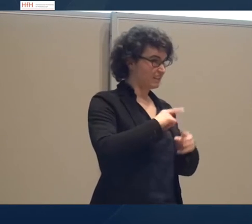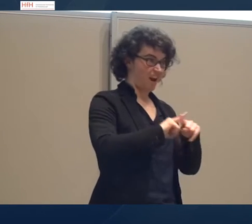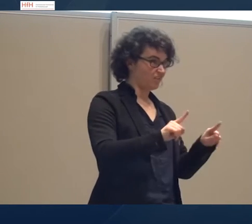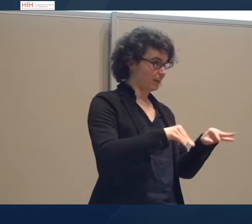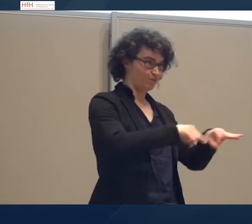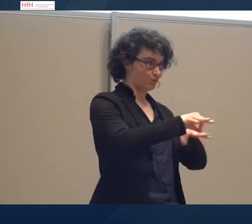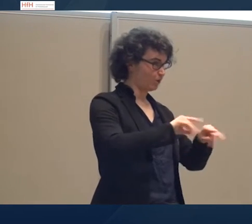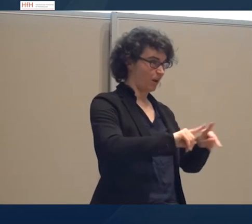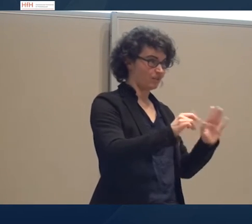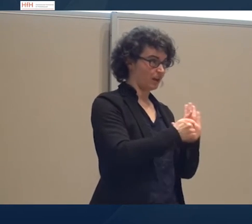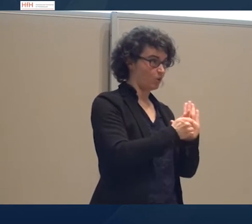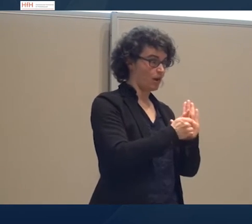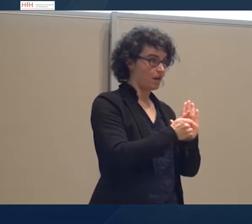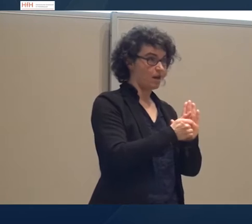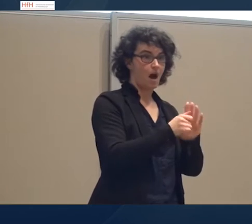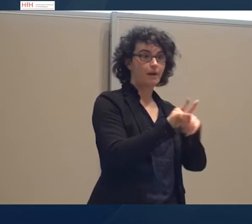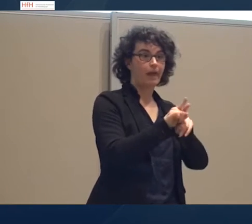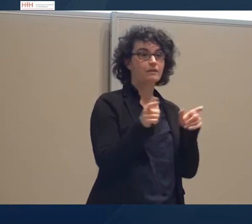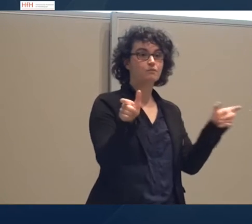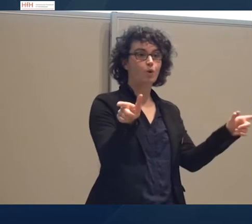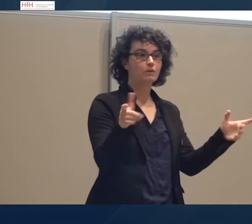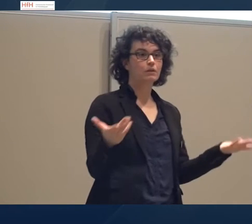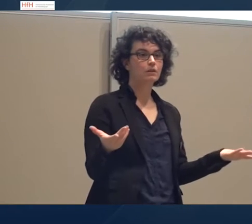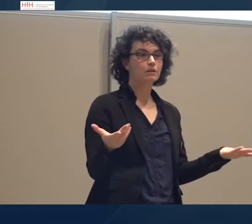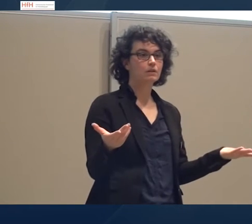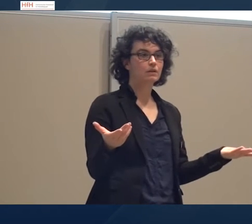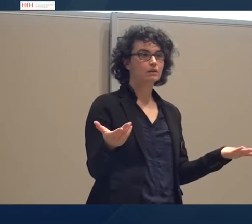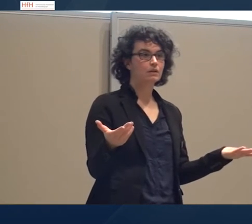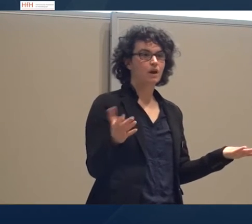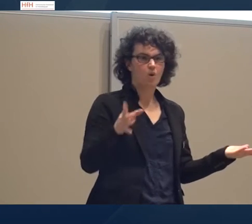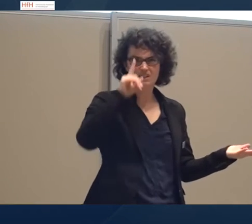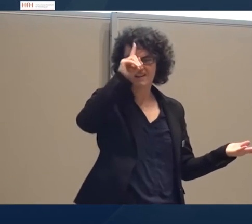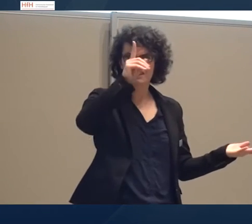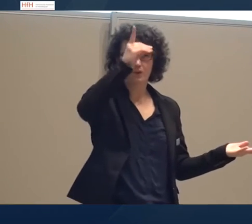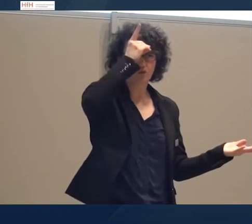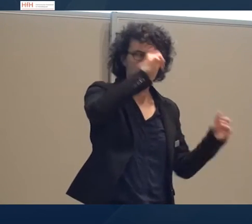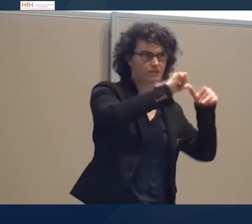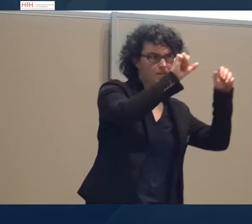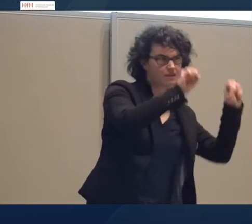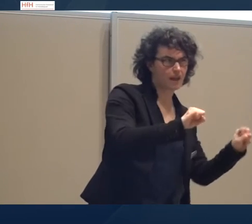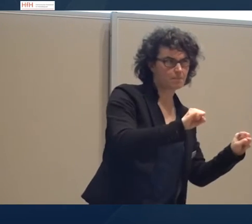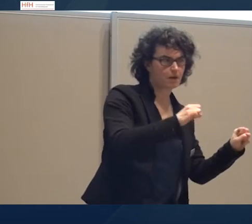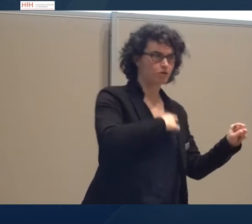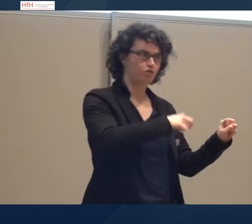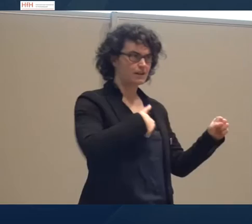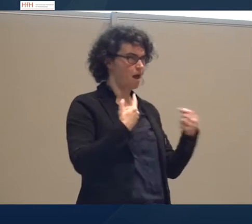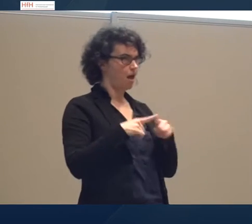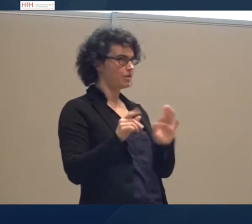Funktion. Das Wort ist aber dasselbe. Ohne zu wissen, was hier das Schweizer System ausmacht, können wir mit dem Begriff,